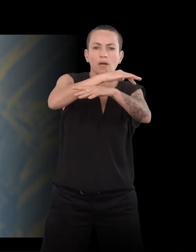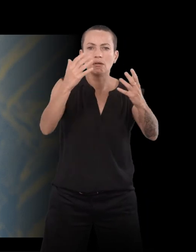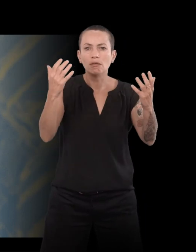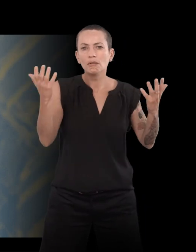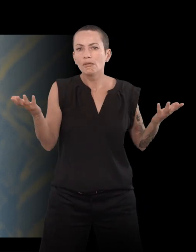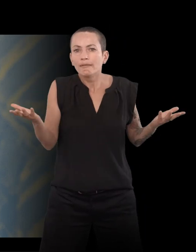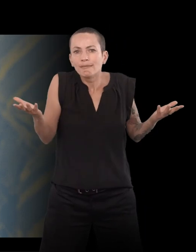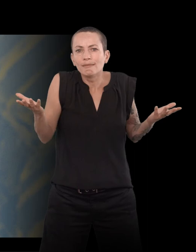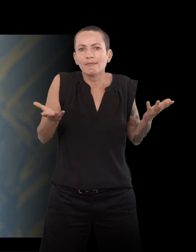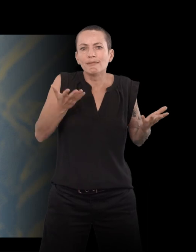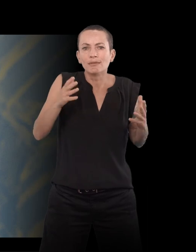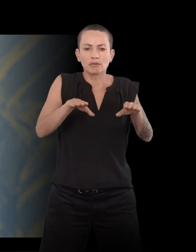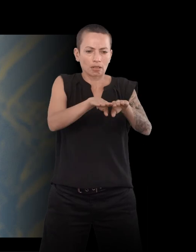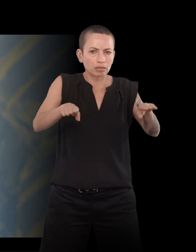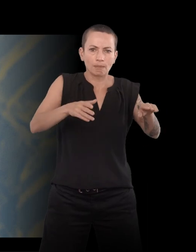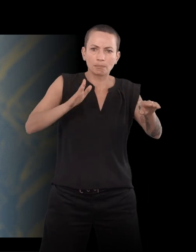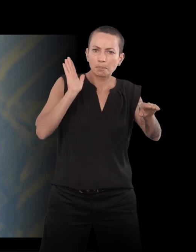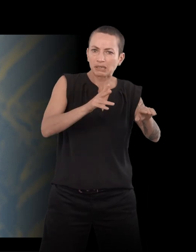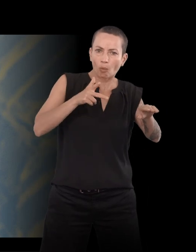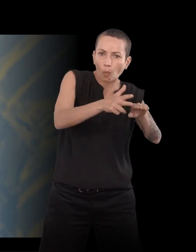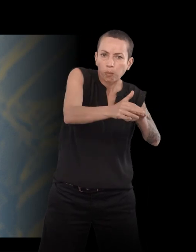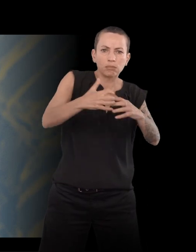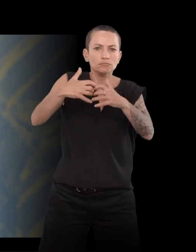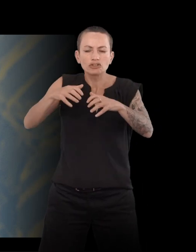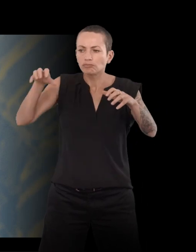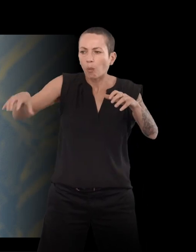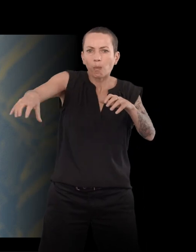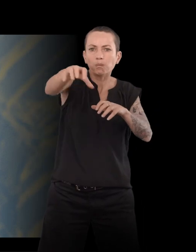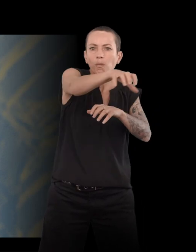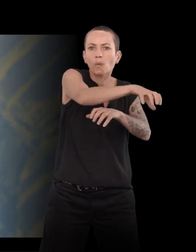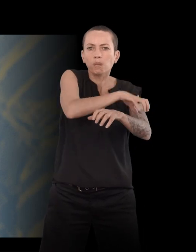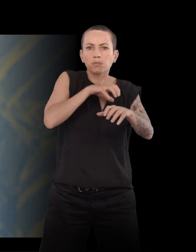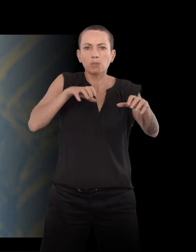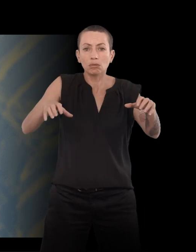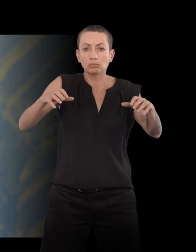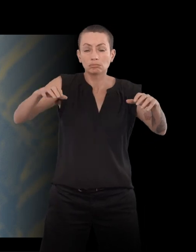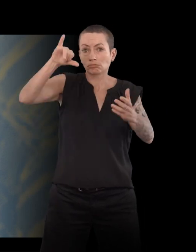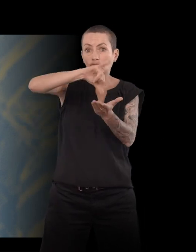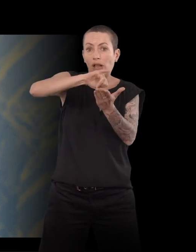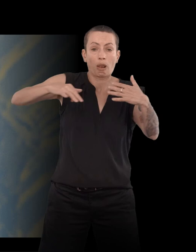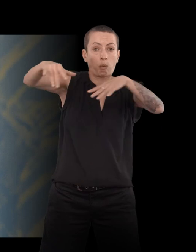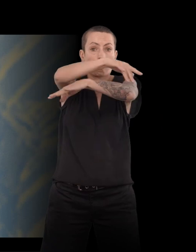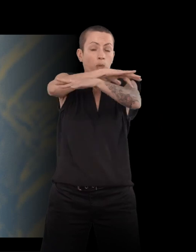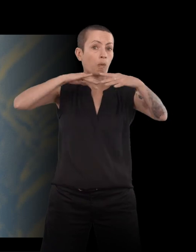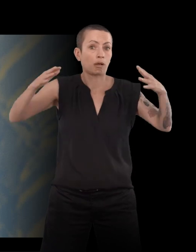Et bon, il y avait la table de couple, la table de presse, les machines à coudes et finisseuses. Et comme tout ça était absolument